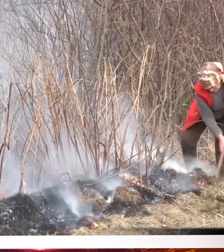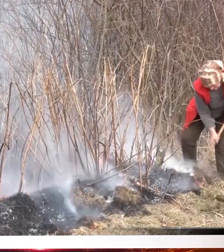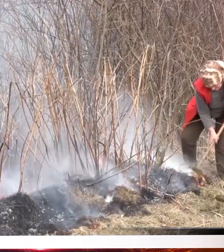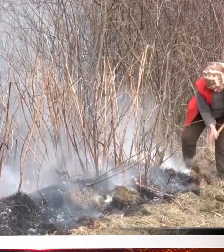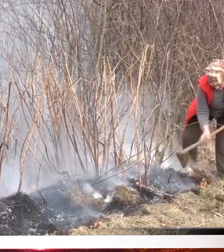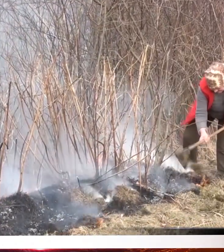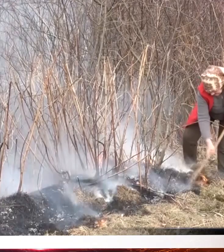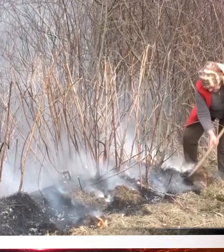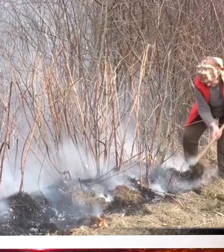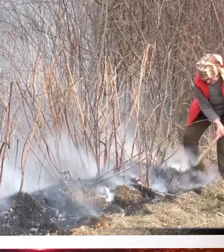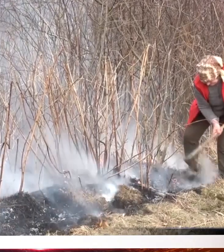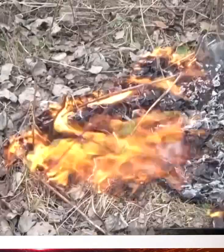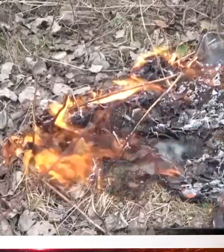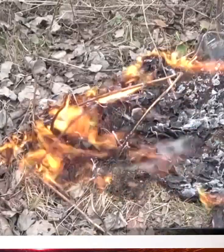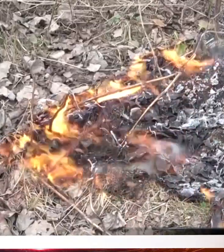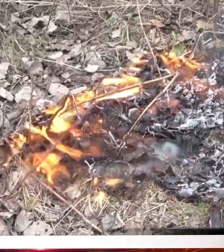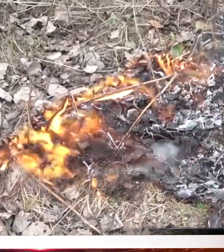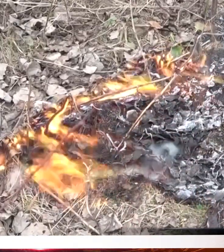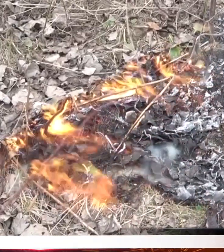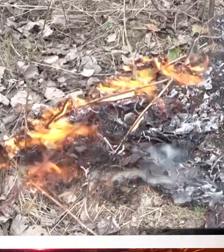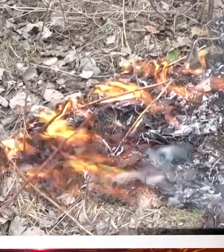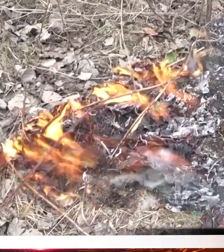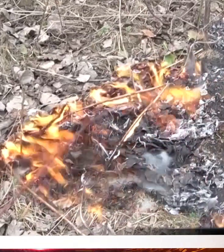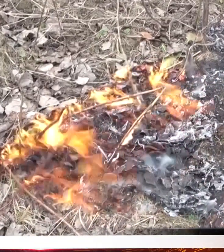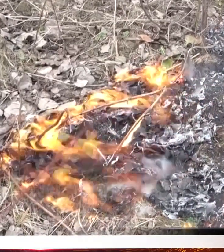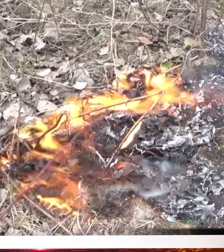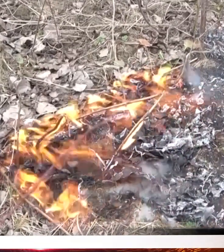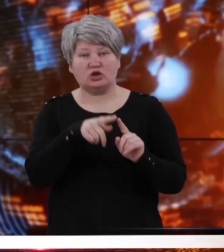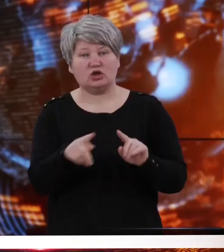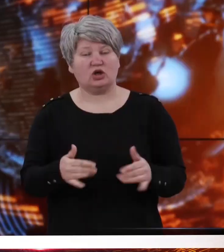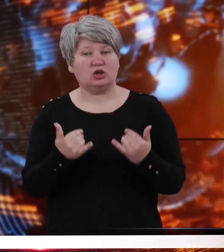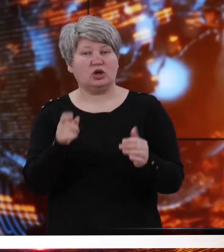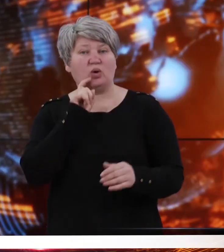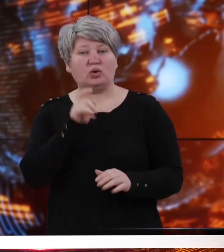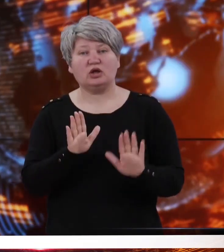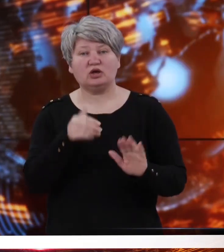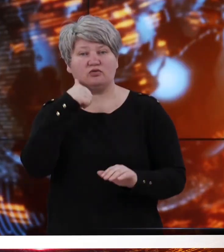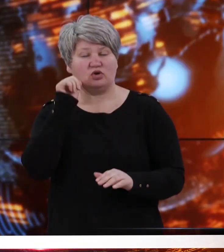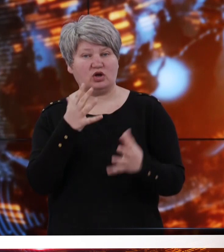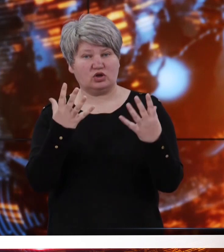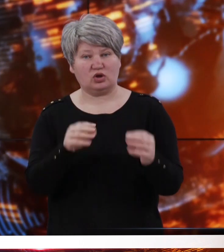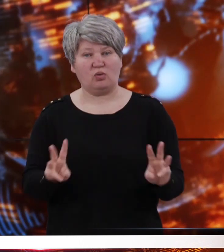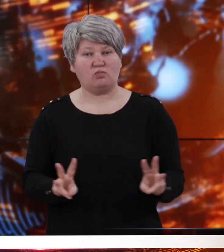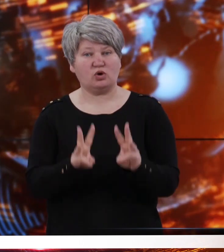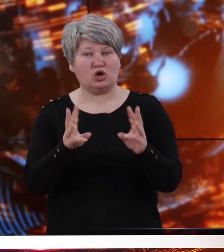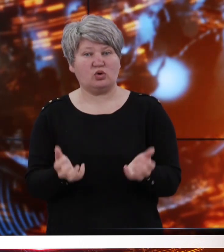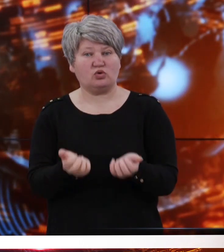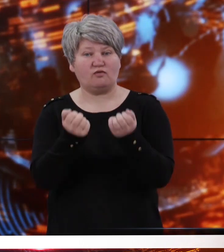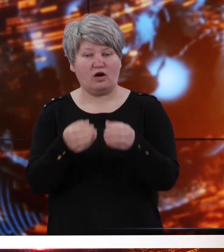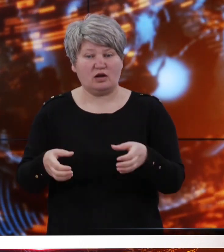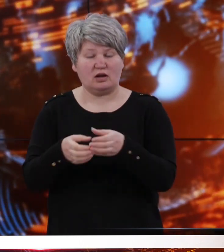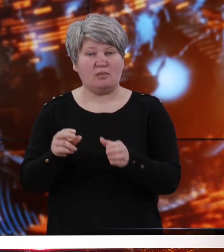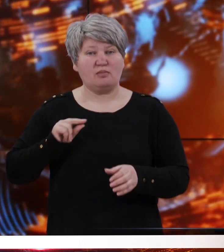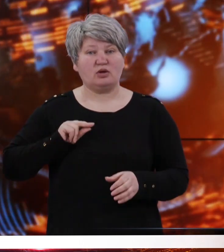гектари. Паліїв сухої трави не стримують навіть загорання лісів та приватних обійсть. Тільки за вчорашній день пожежно-рятувальні підрозділи